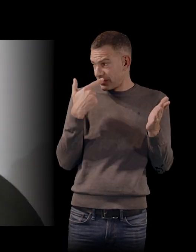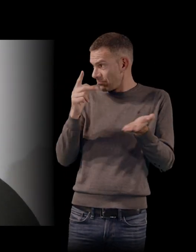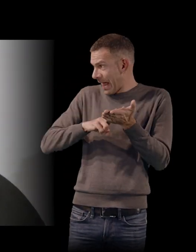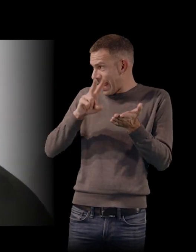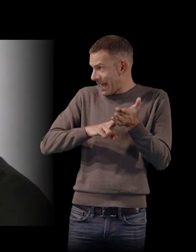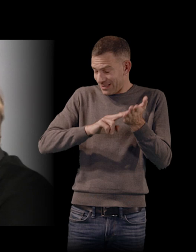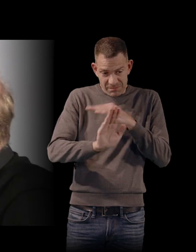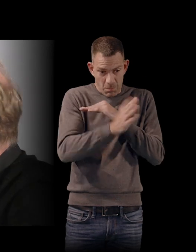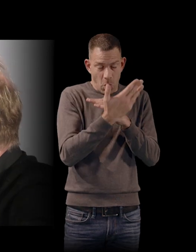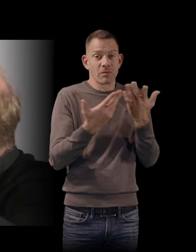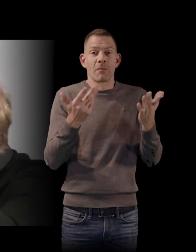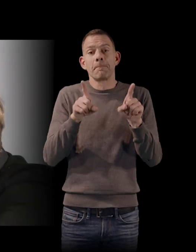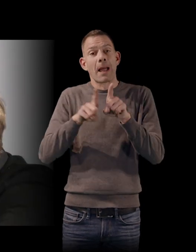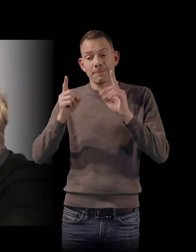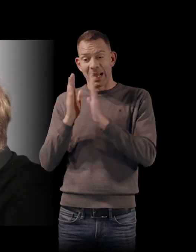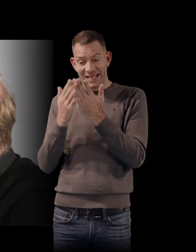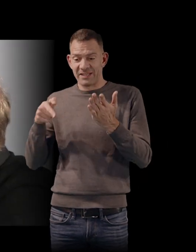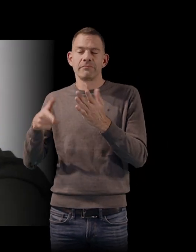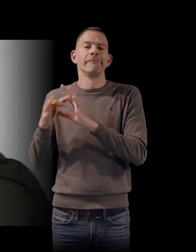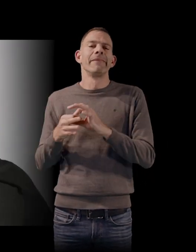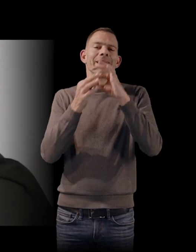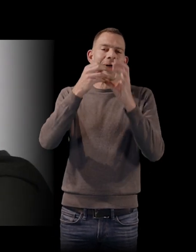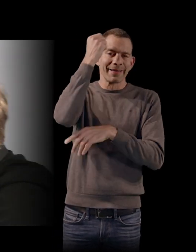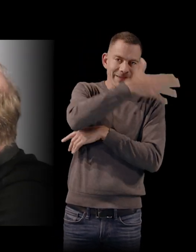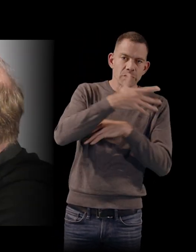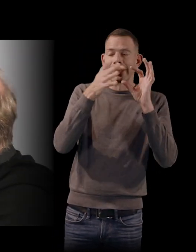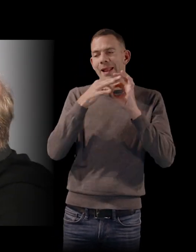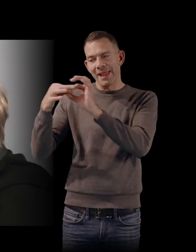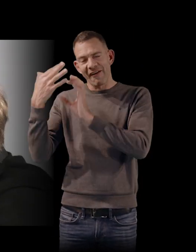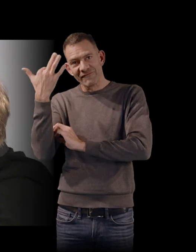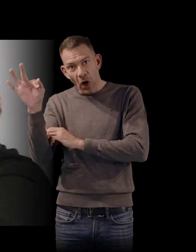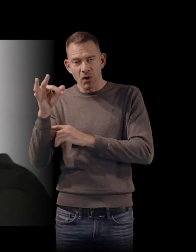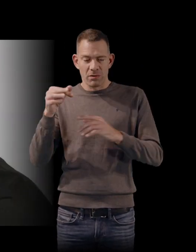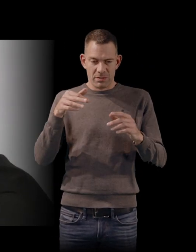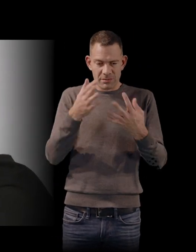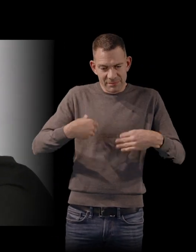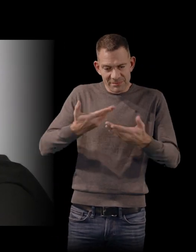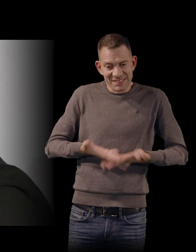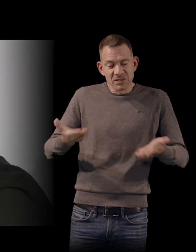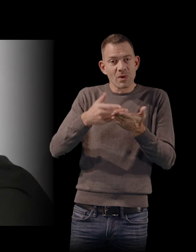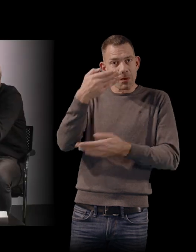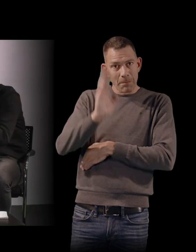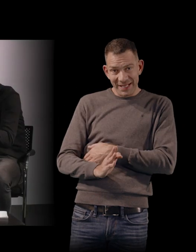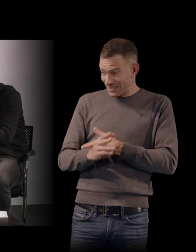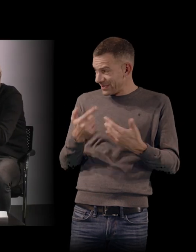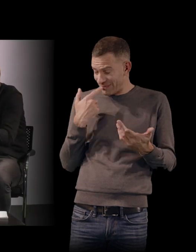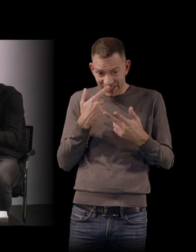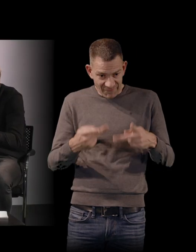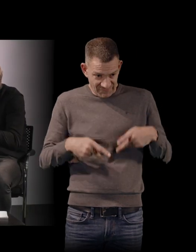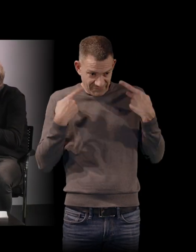œuvre dans le livre,'est-à-dire le rapport aux États-Unis, le rapport à la France, le Brésil. C'est aussi une manière, à travers des vies minuscules, des destins individuels,